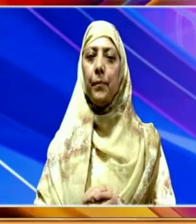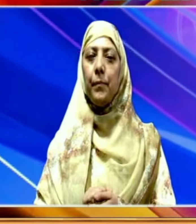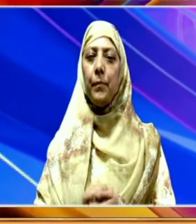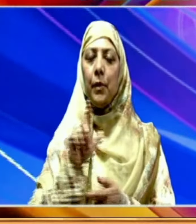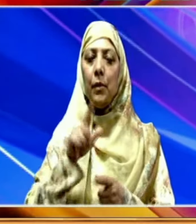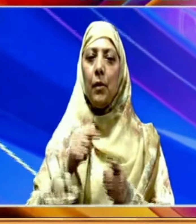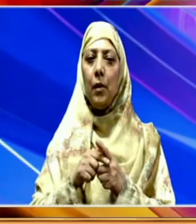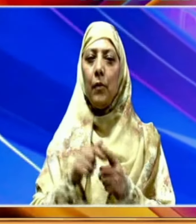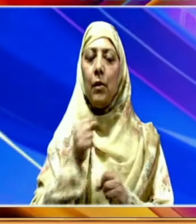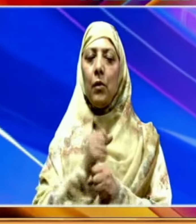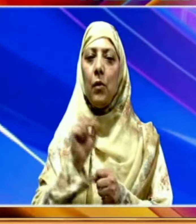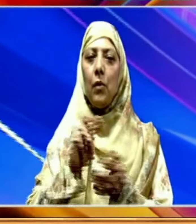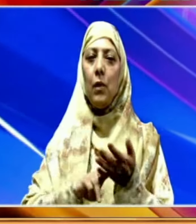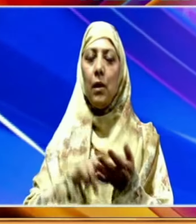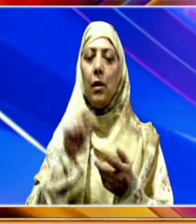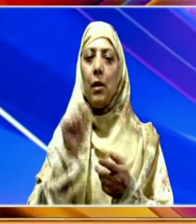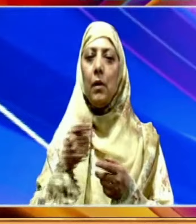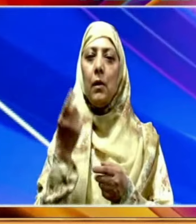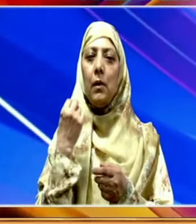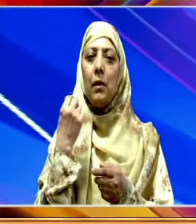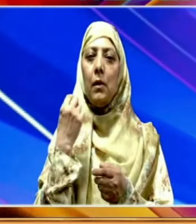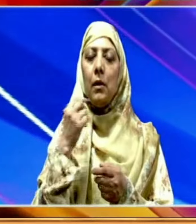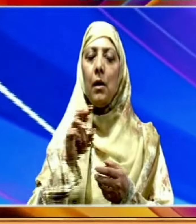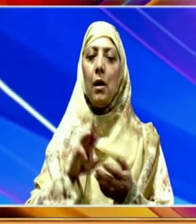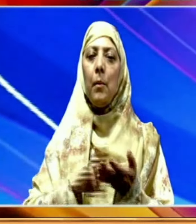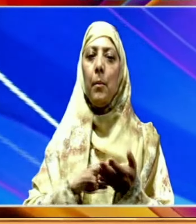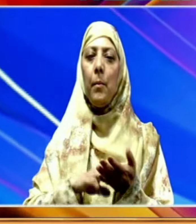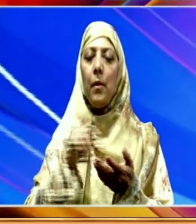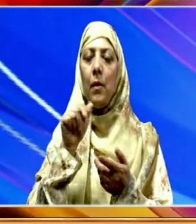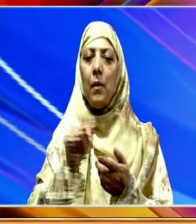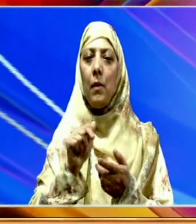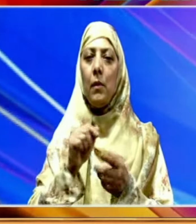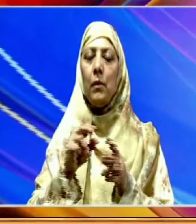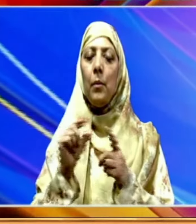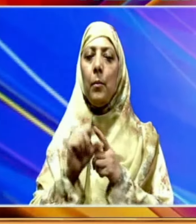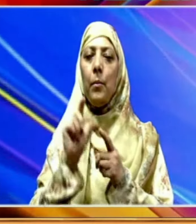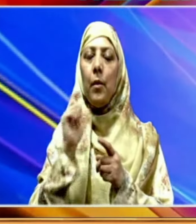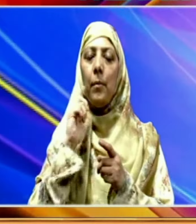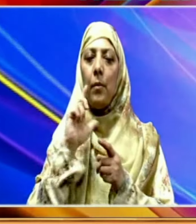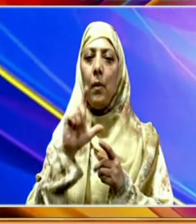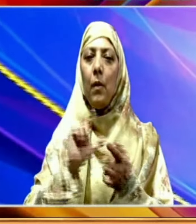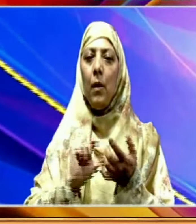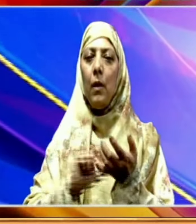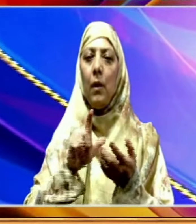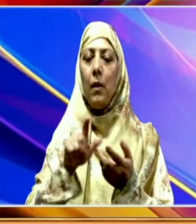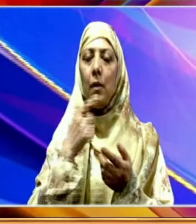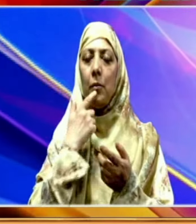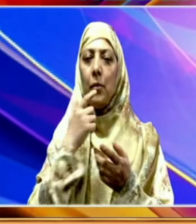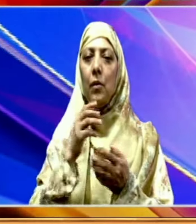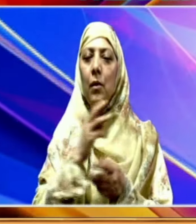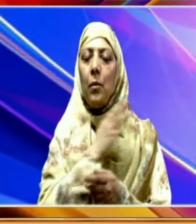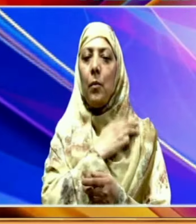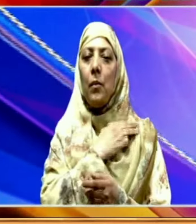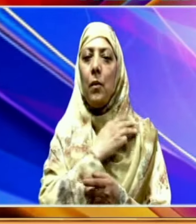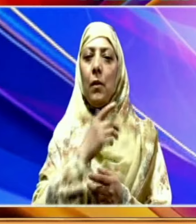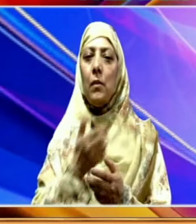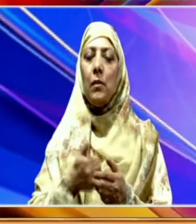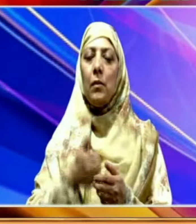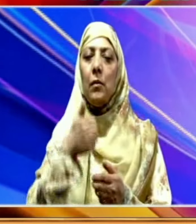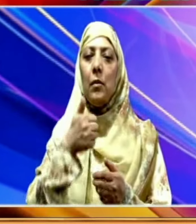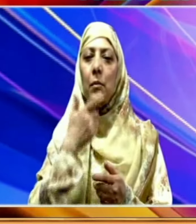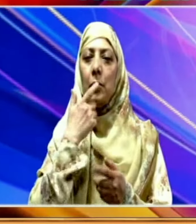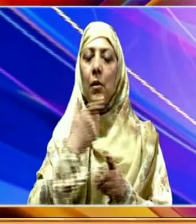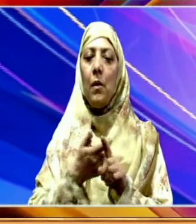لفٹنین گورنر منو سنہا نے کل اپنے مہانہ ریڈیو پروگرام عوام کی آواز میں ان بہادر اور دلیر فوجی جوانوں جنہوں نے